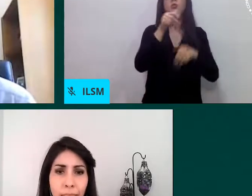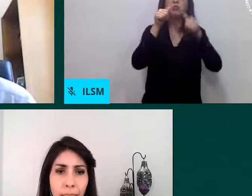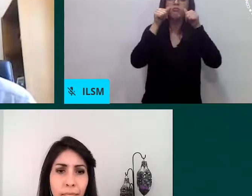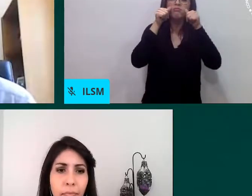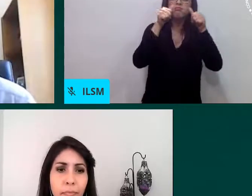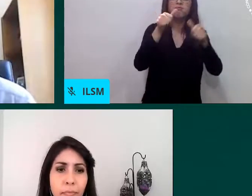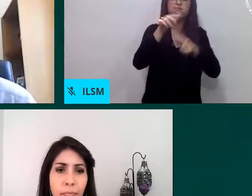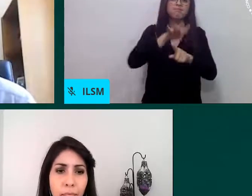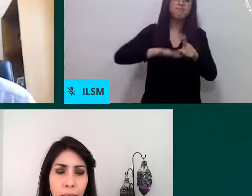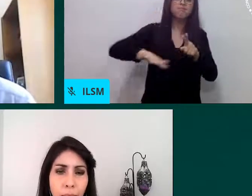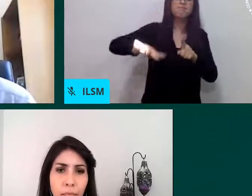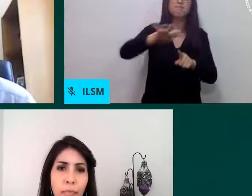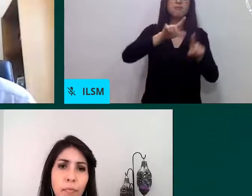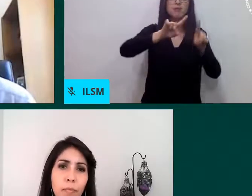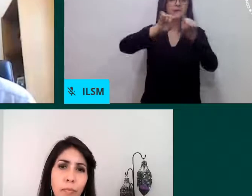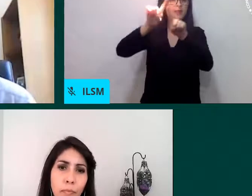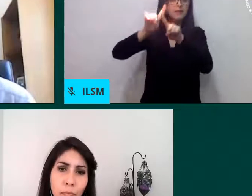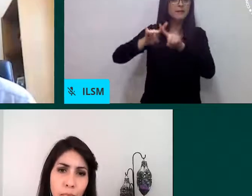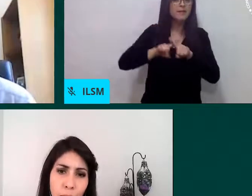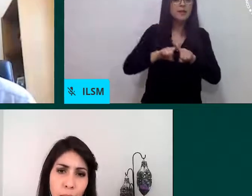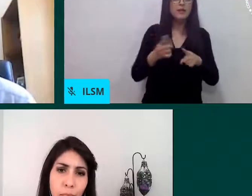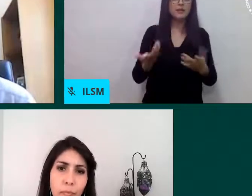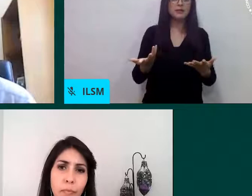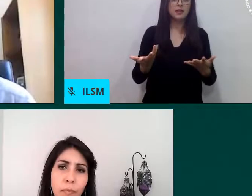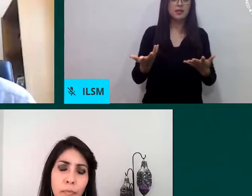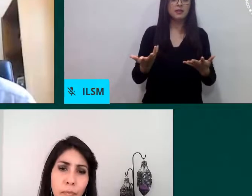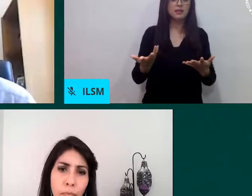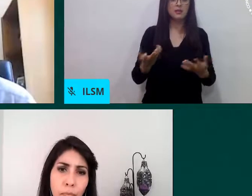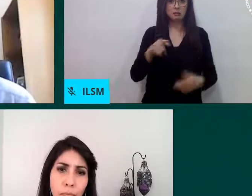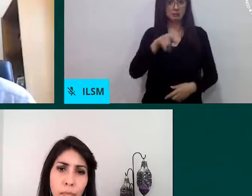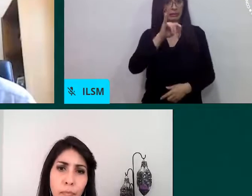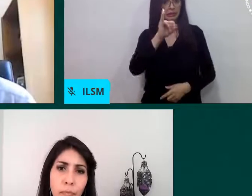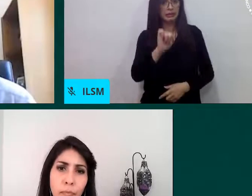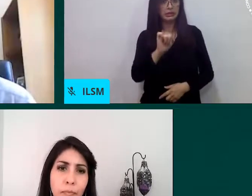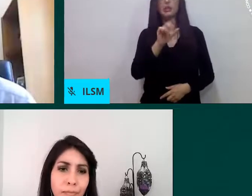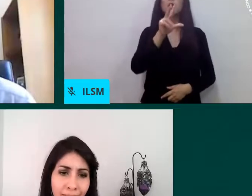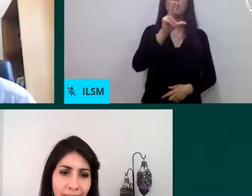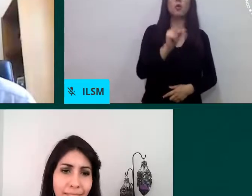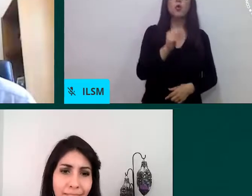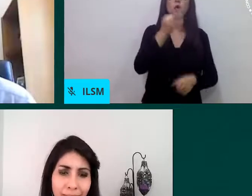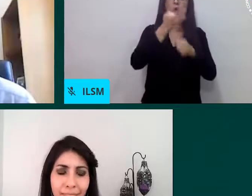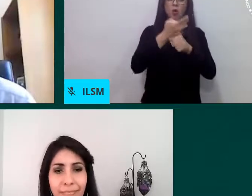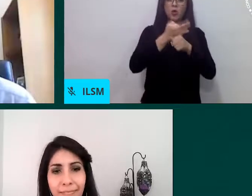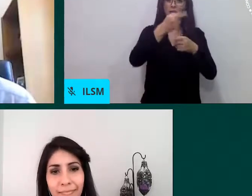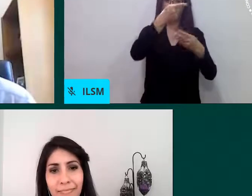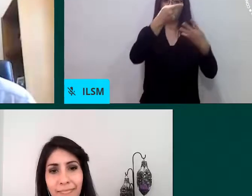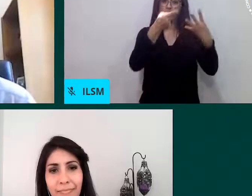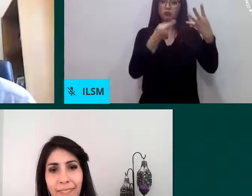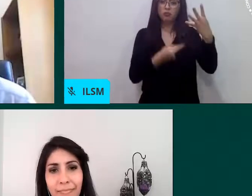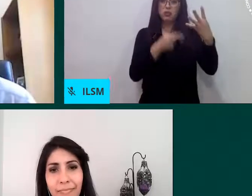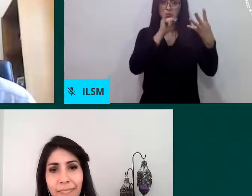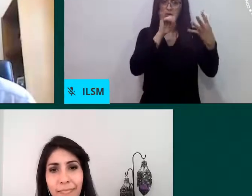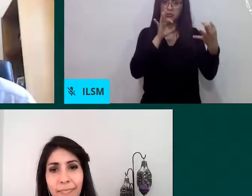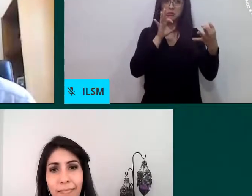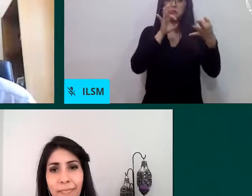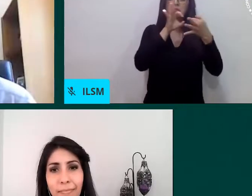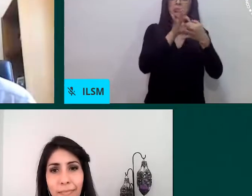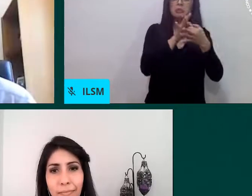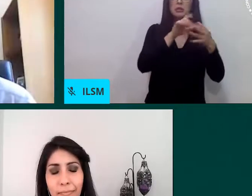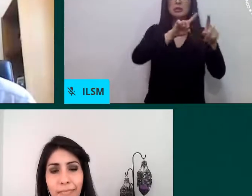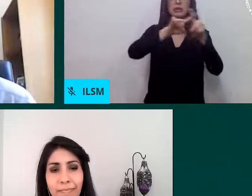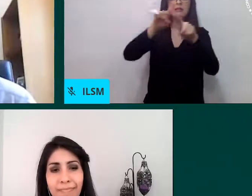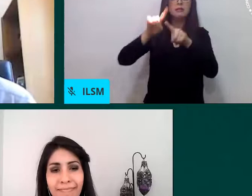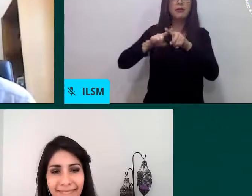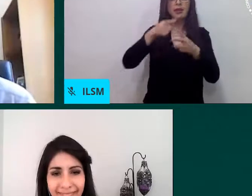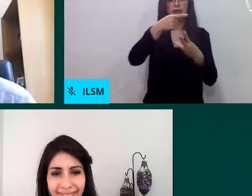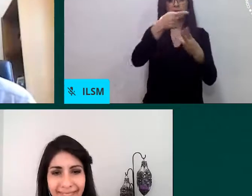si coinciden o no con estas visiones que nos acaban de dar nuestras tres anteriores panelistas?